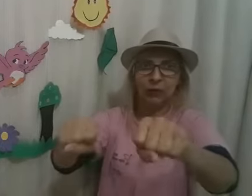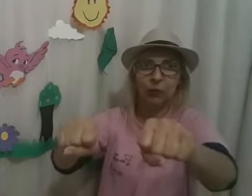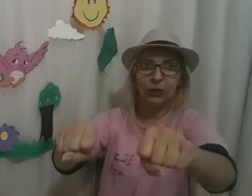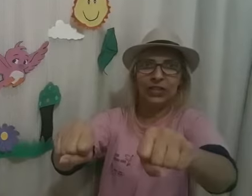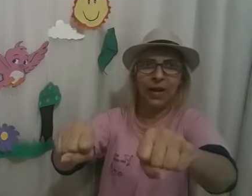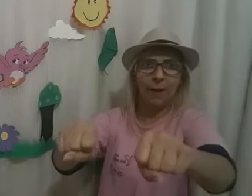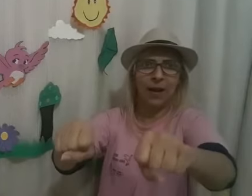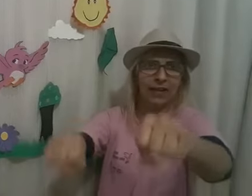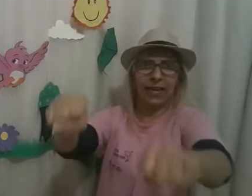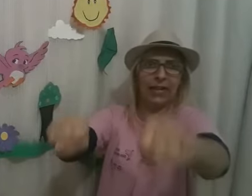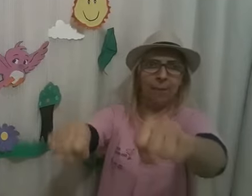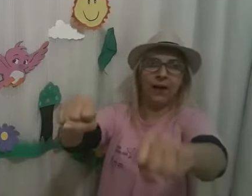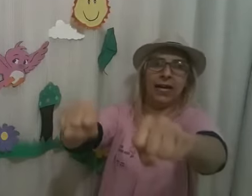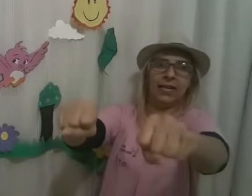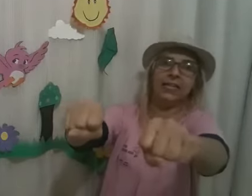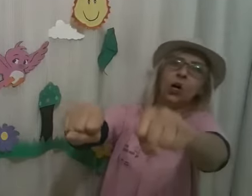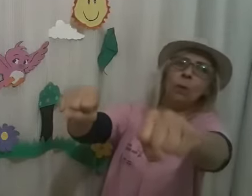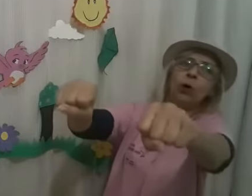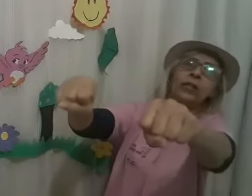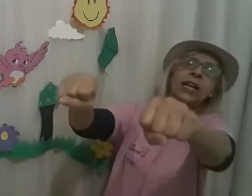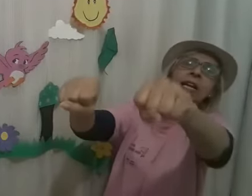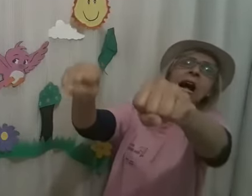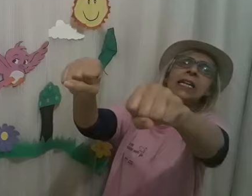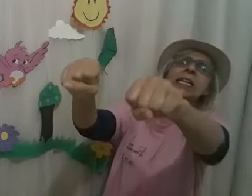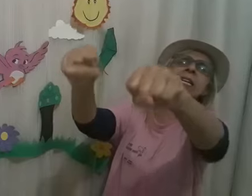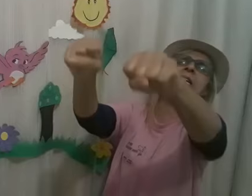segure na magrela para não poder cair.